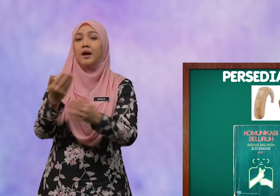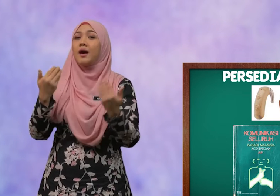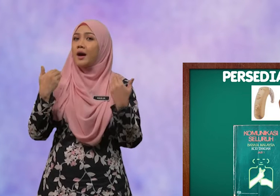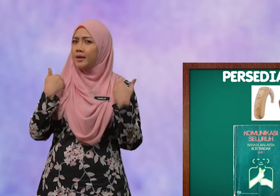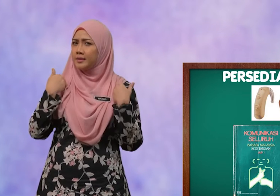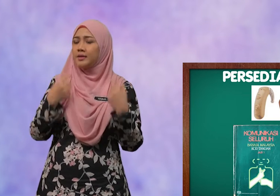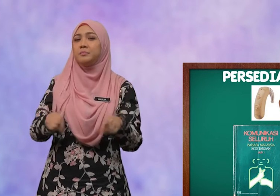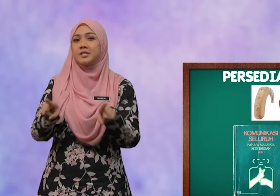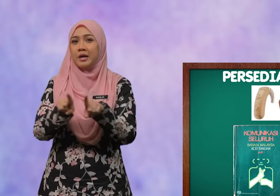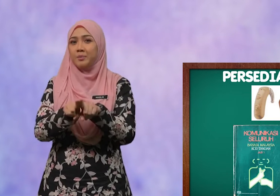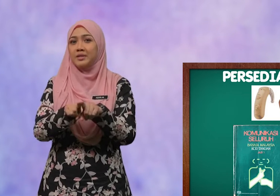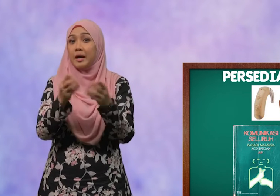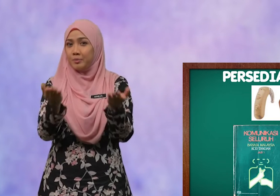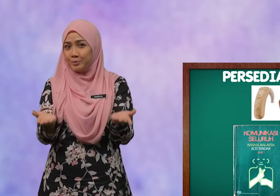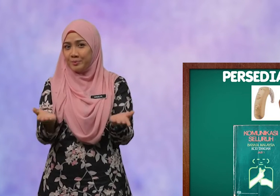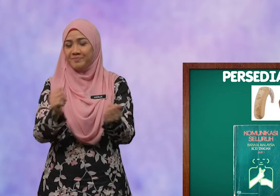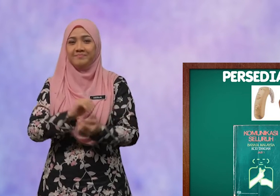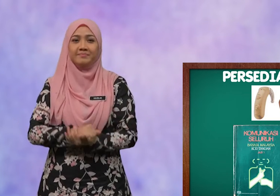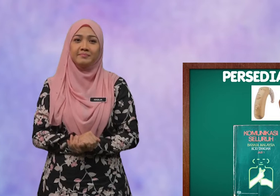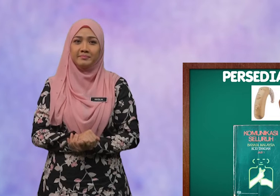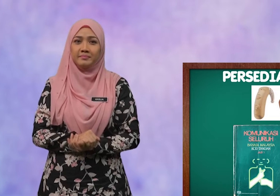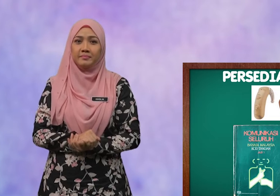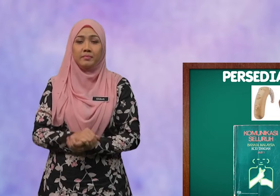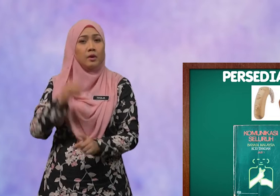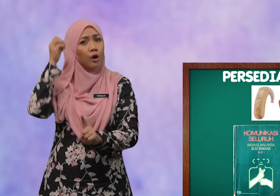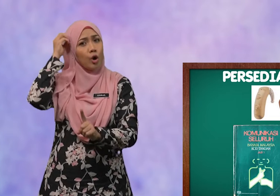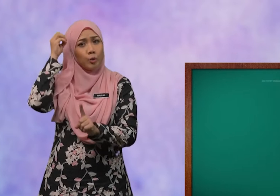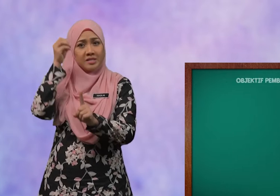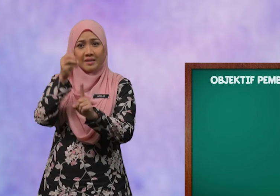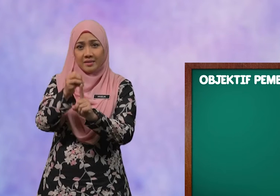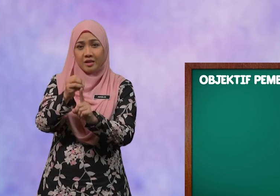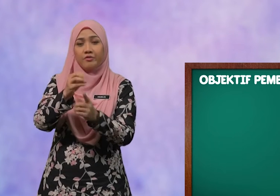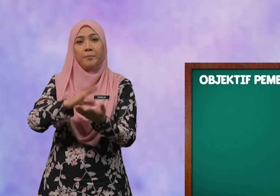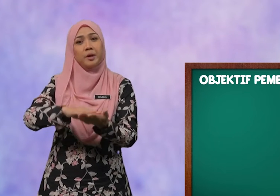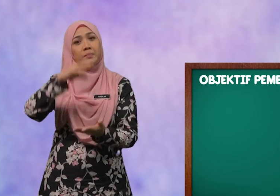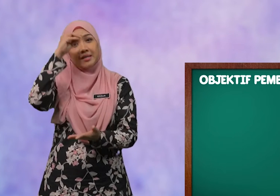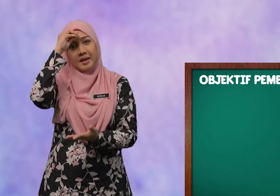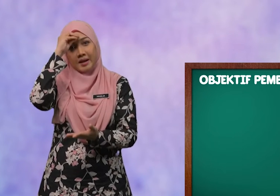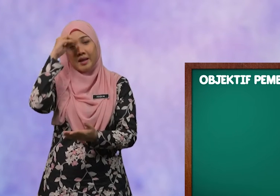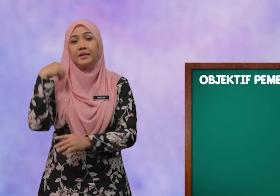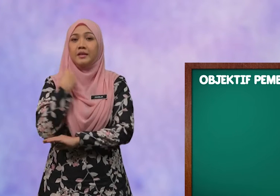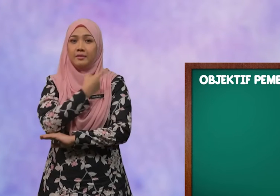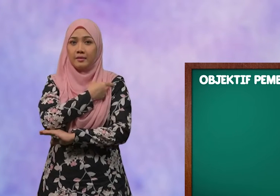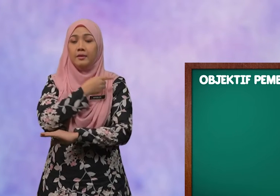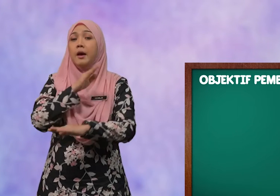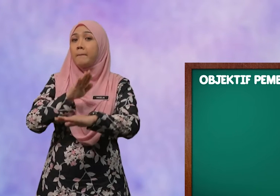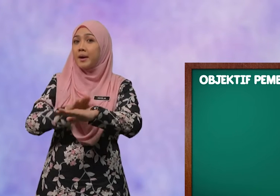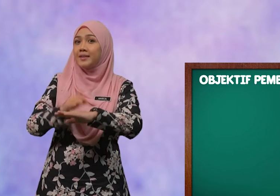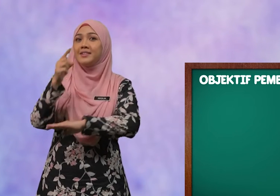ada bersama kamu. Objektif pembelajaran kita pada